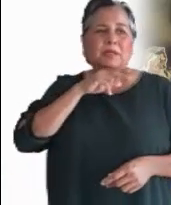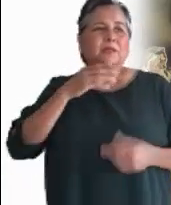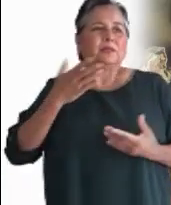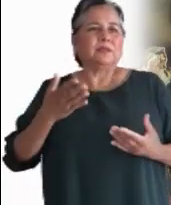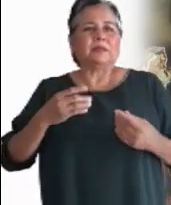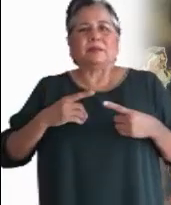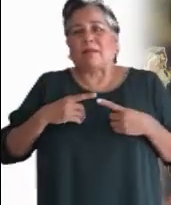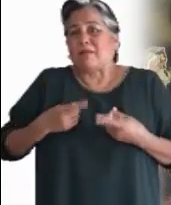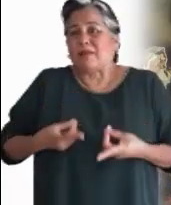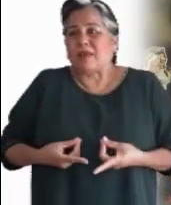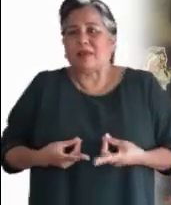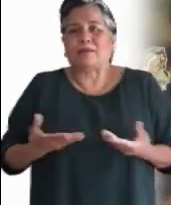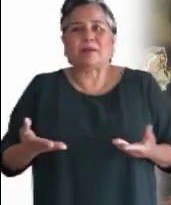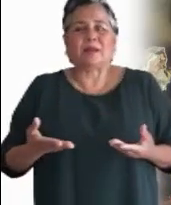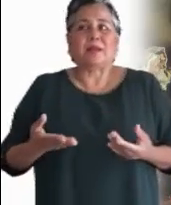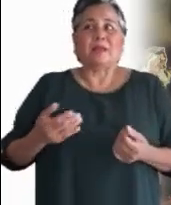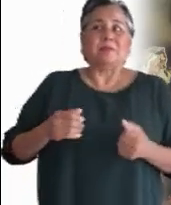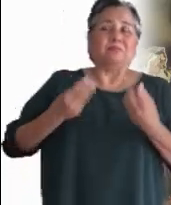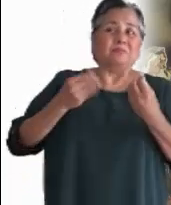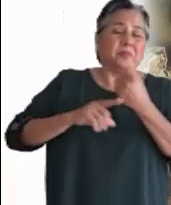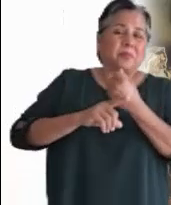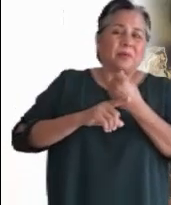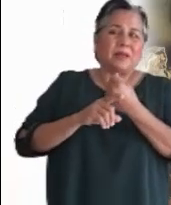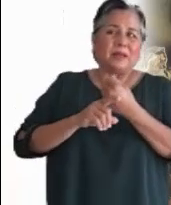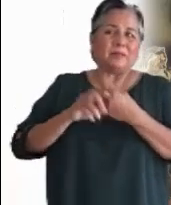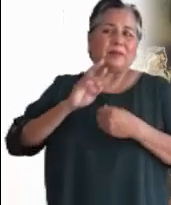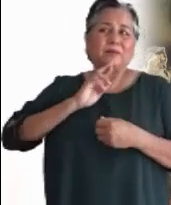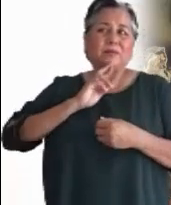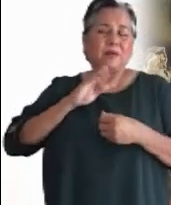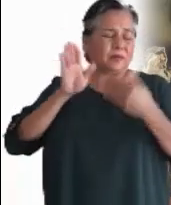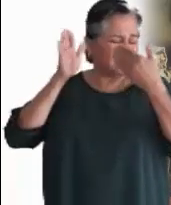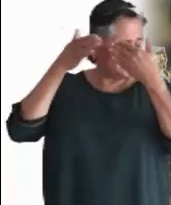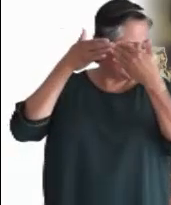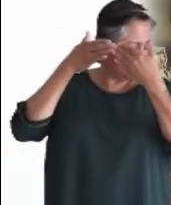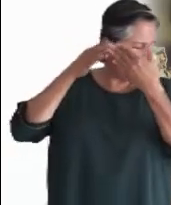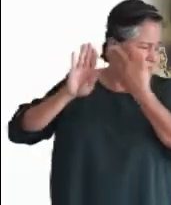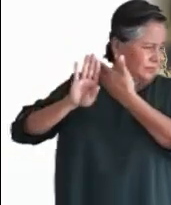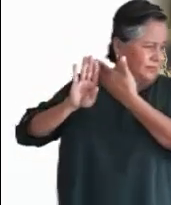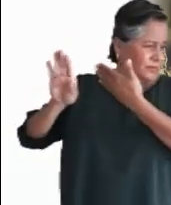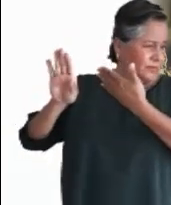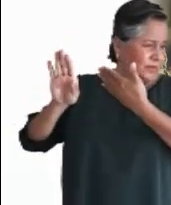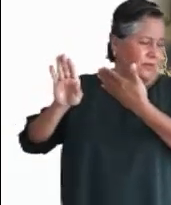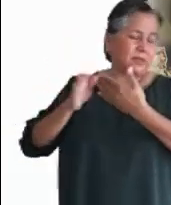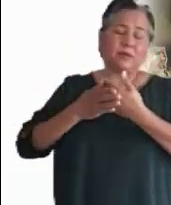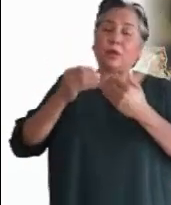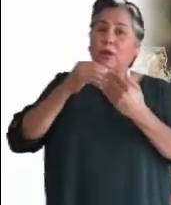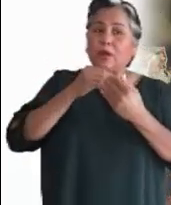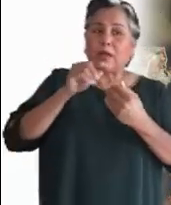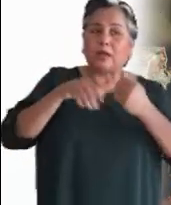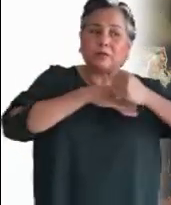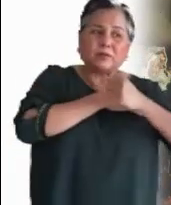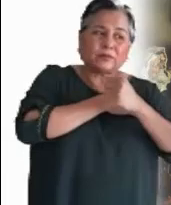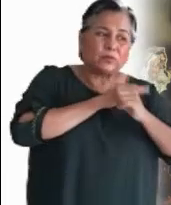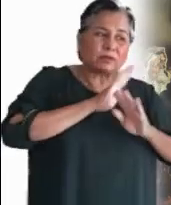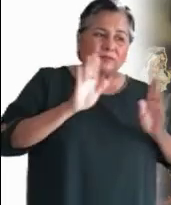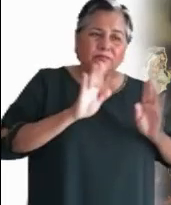parecen hacerlo cada vez más débil e inseguro. Se cierran las puertas, se evaden las preguntas, se ocultan los